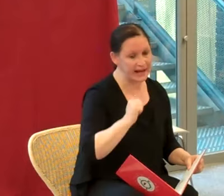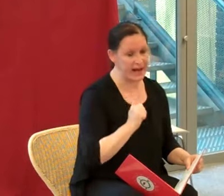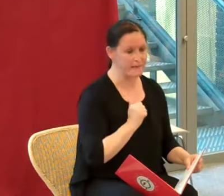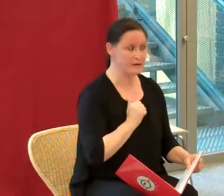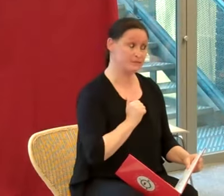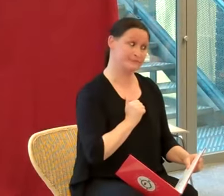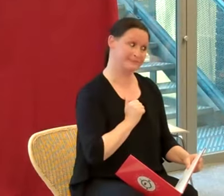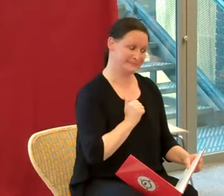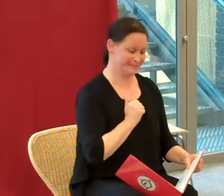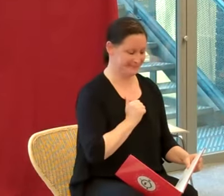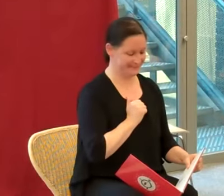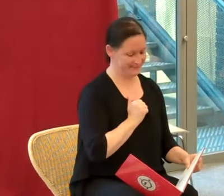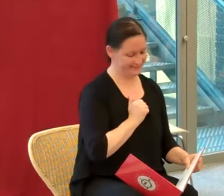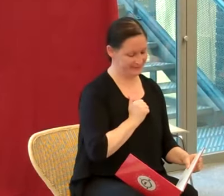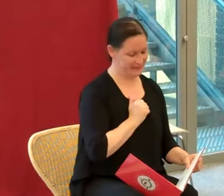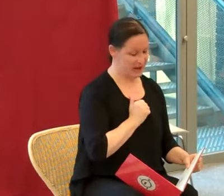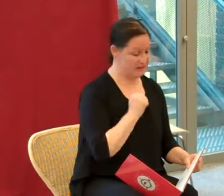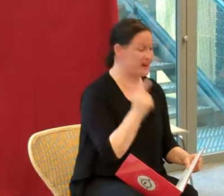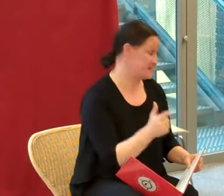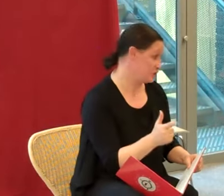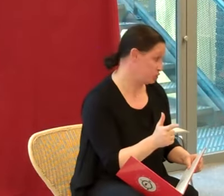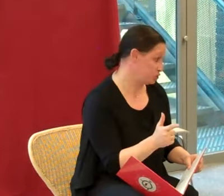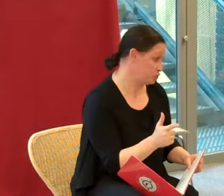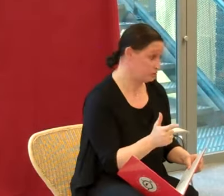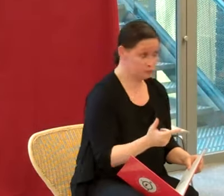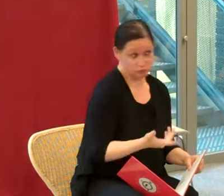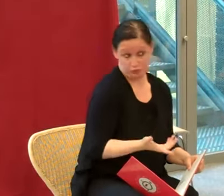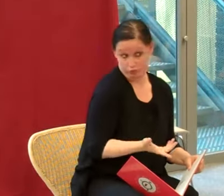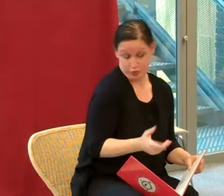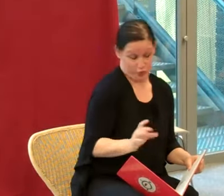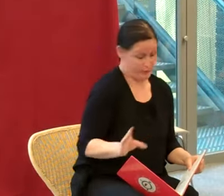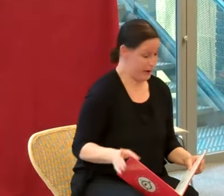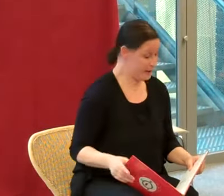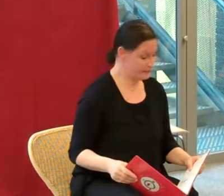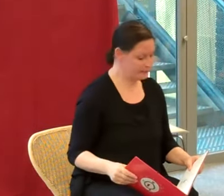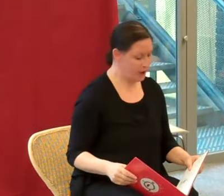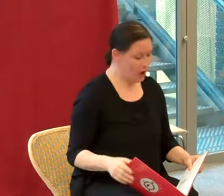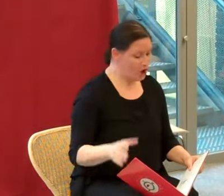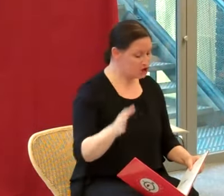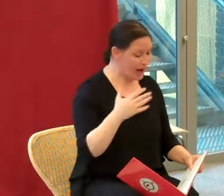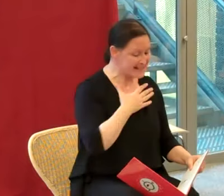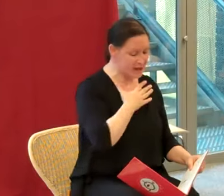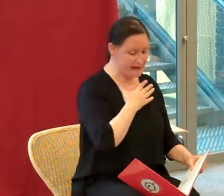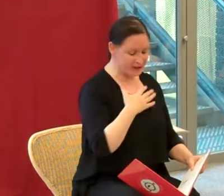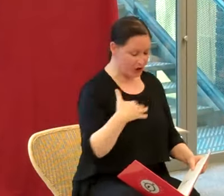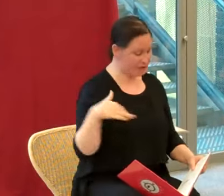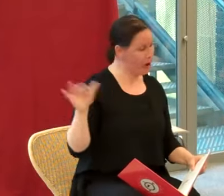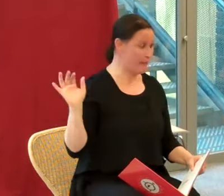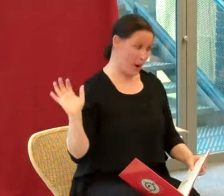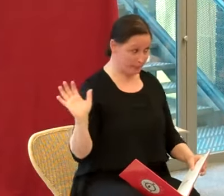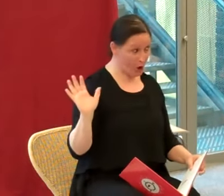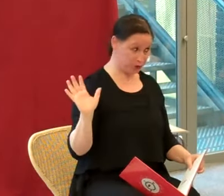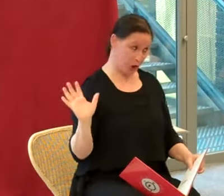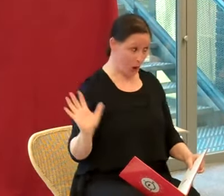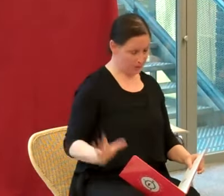la crème ? Farci au chou ? Je ne vois pas. J'aurais aimé être flambé au porto,